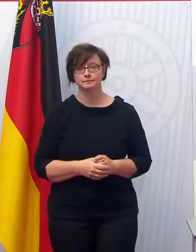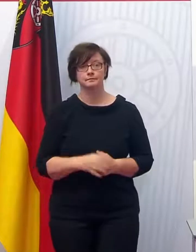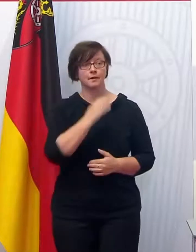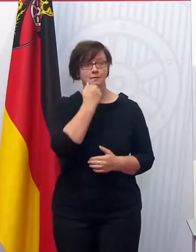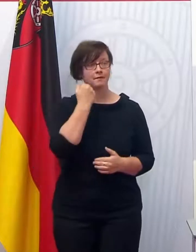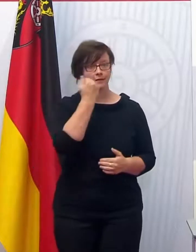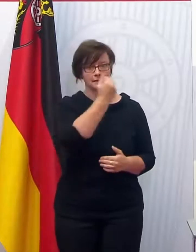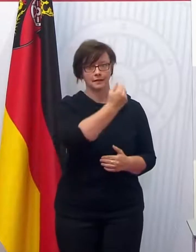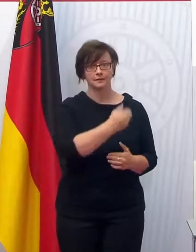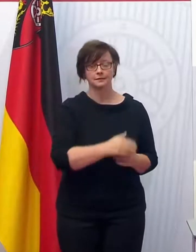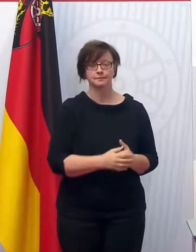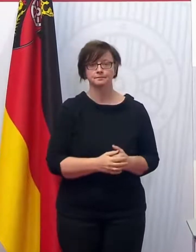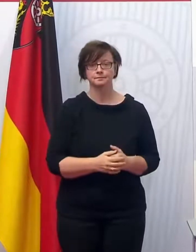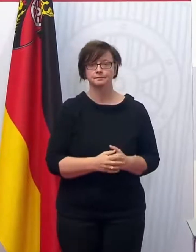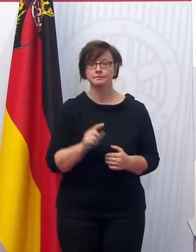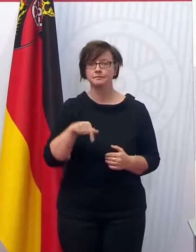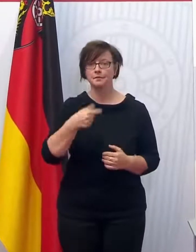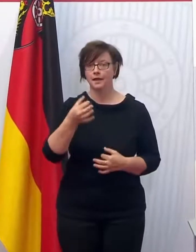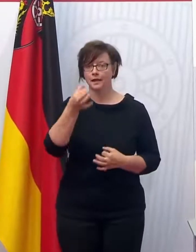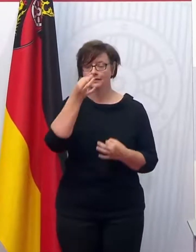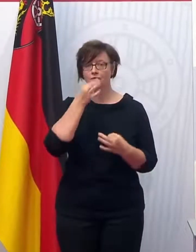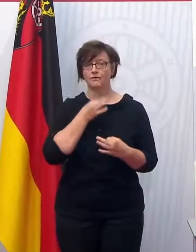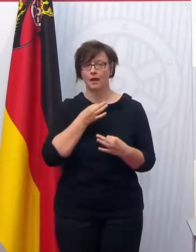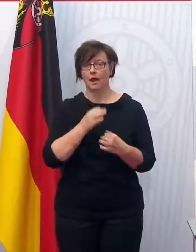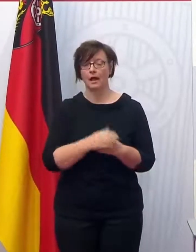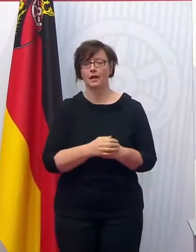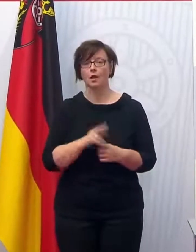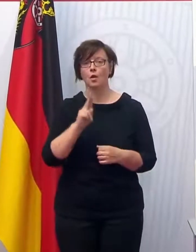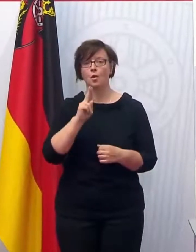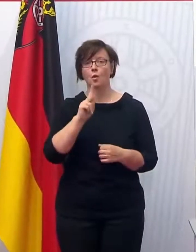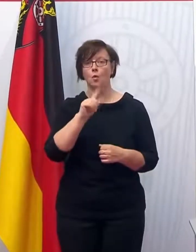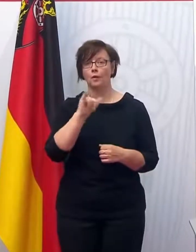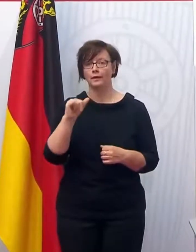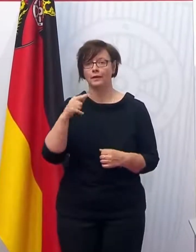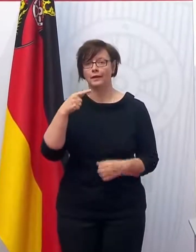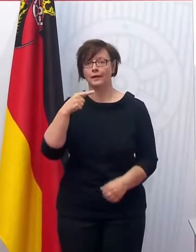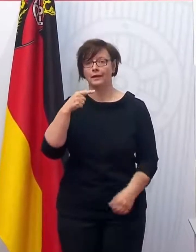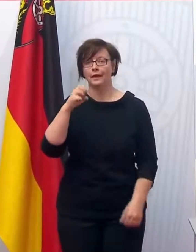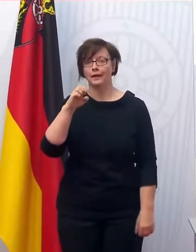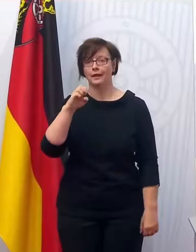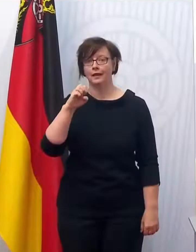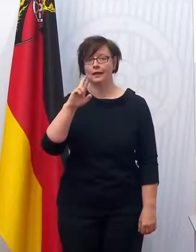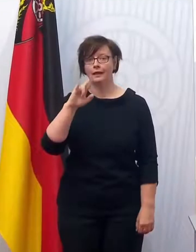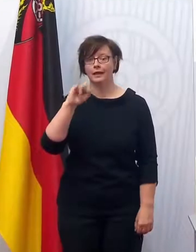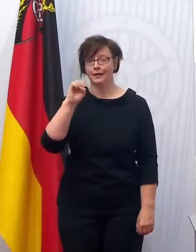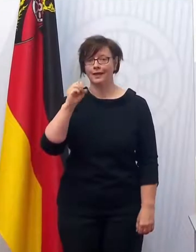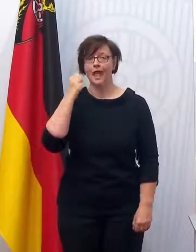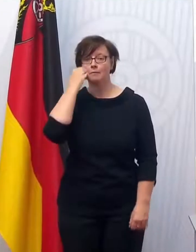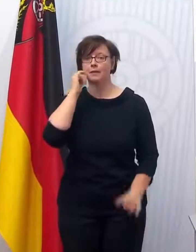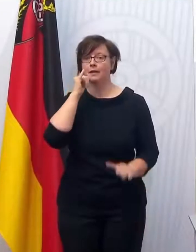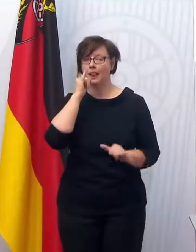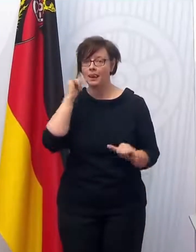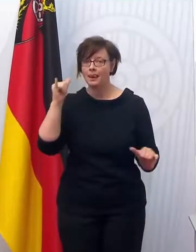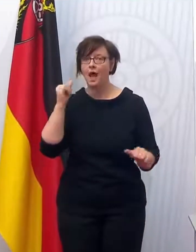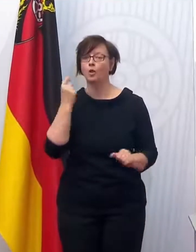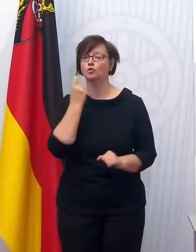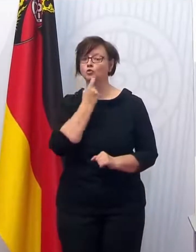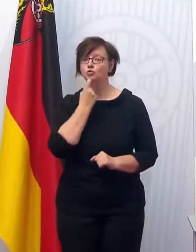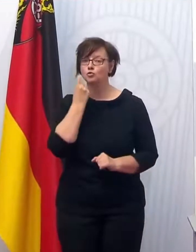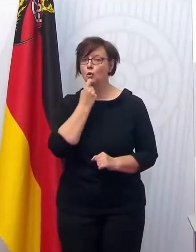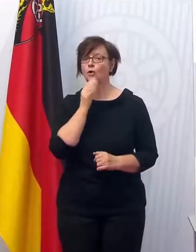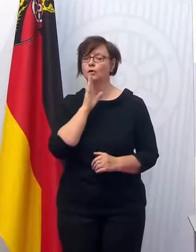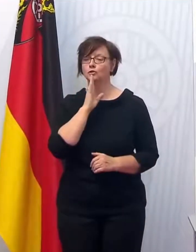Vielen Dank. Die nächste Frage geht an Uli Gehricke, verbunden mit der Bitte, möglichst laut und deutlich zu sprechen,